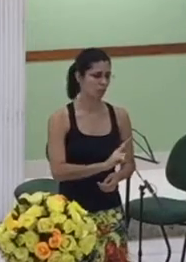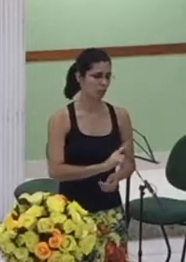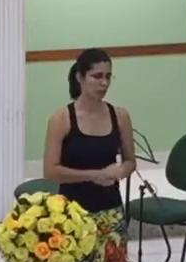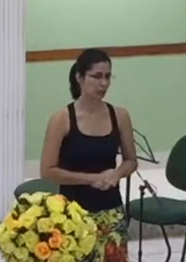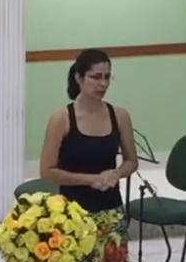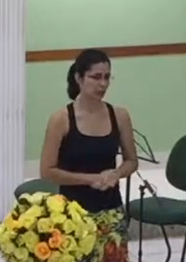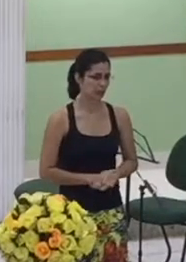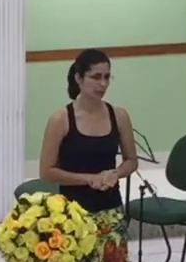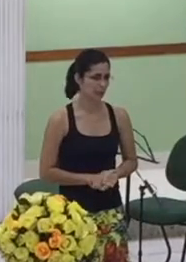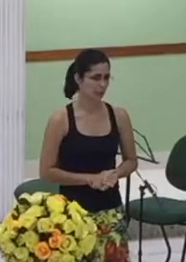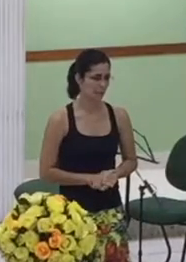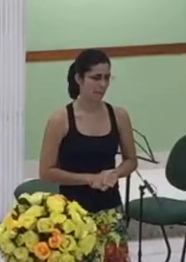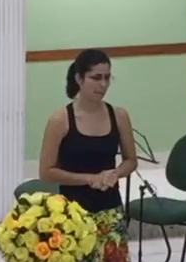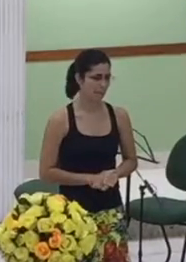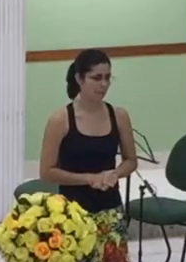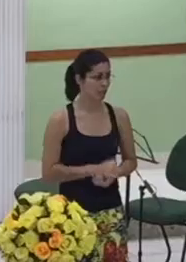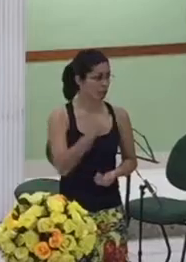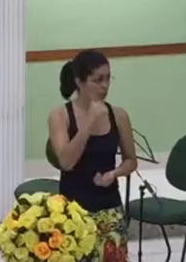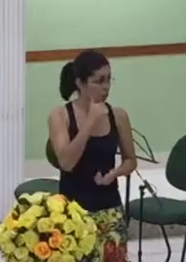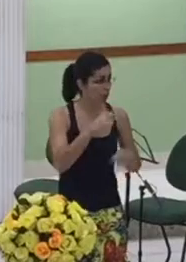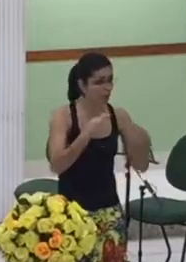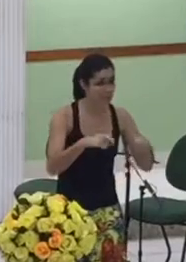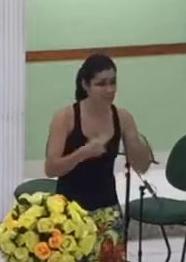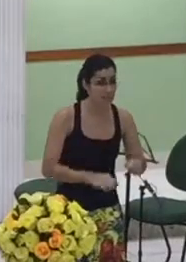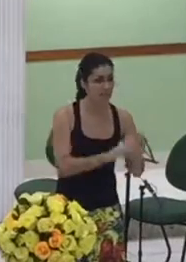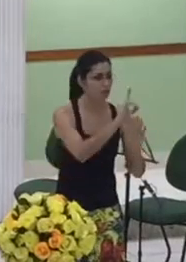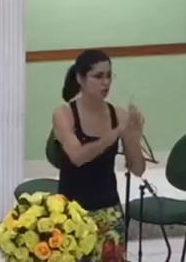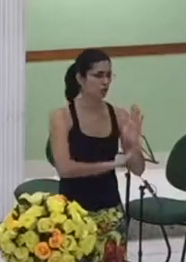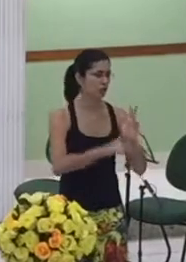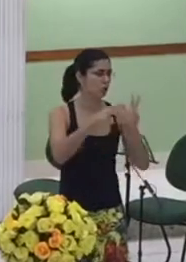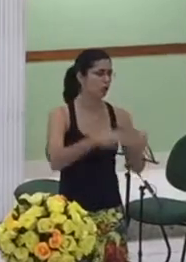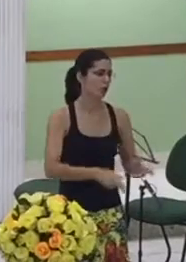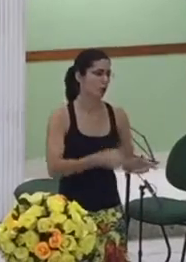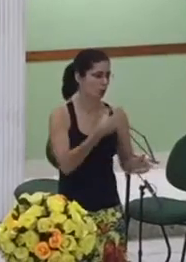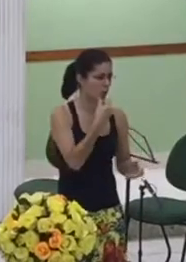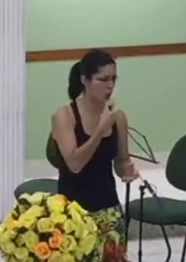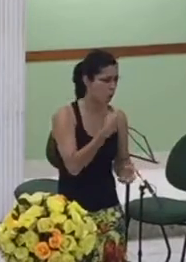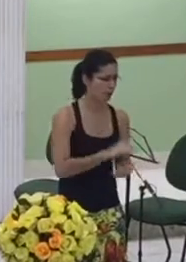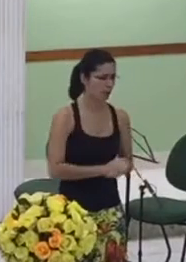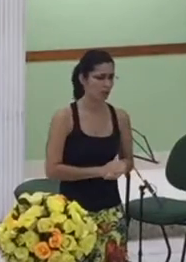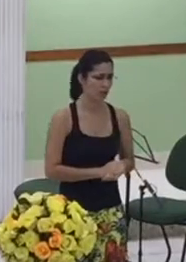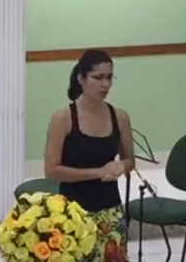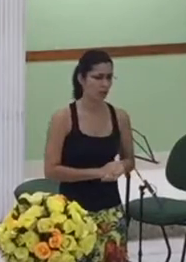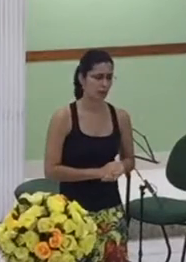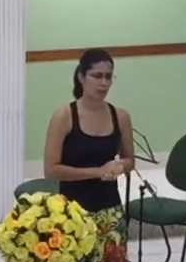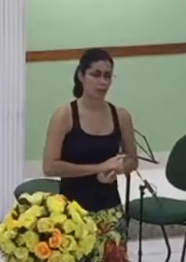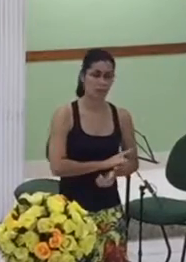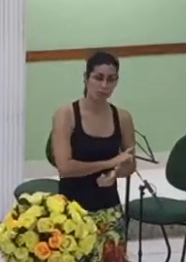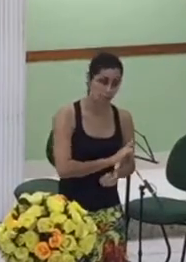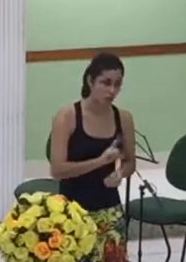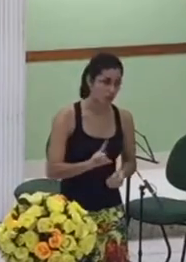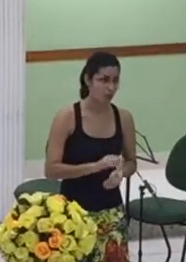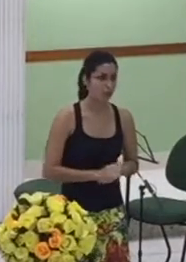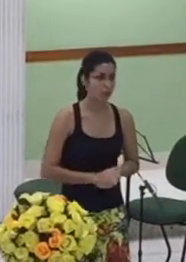ter os mesmos direitos que o homem isso é um equívoco mulher precisa ter direito de mulher